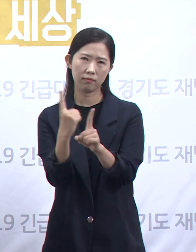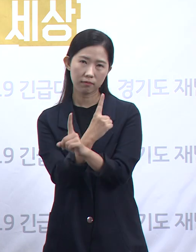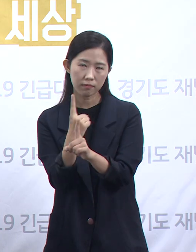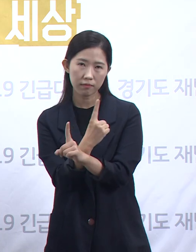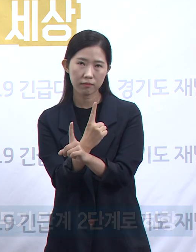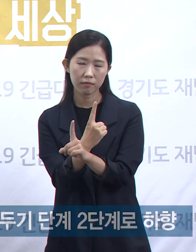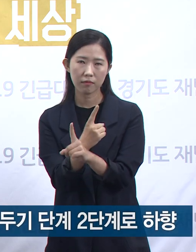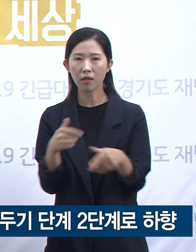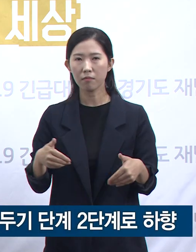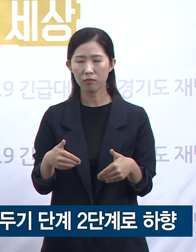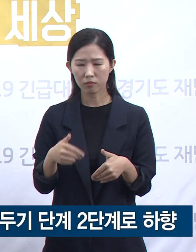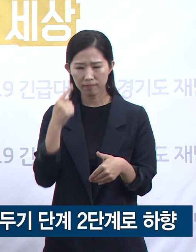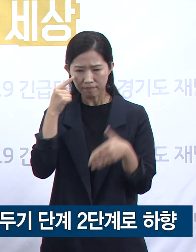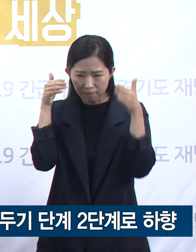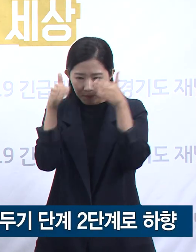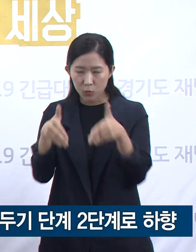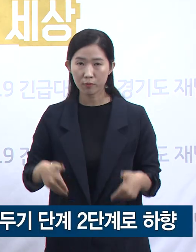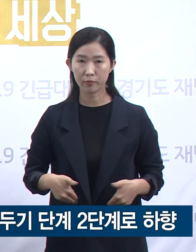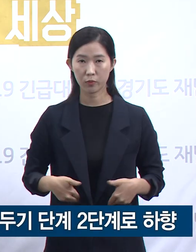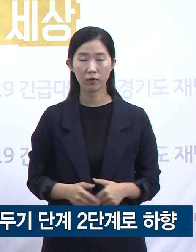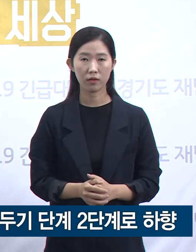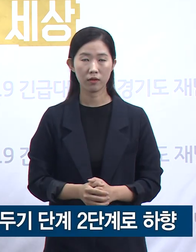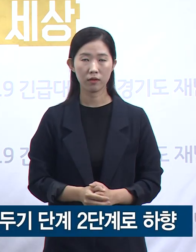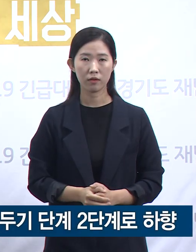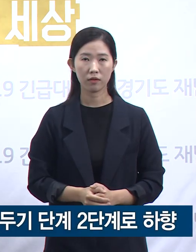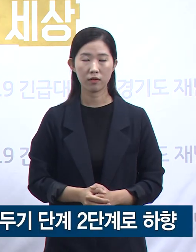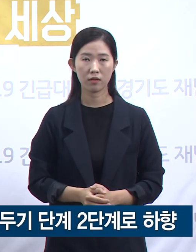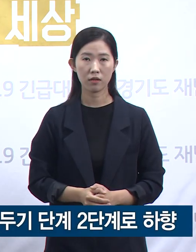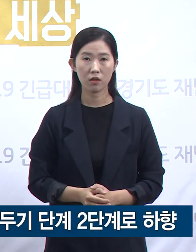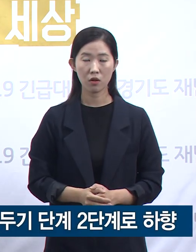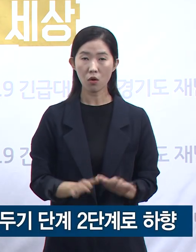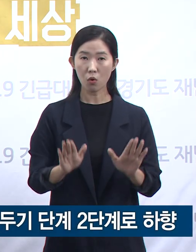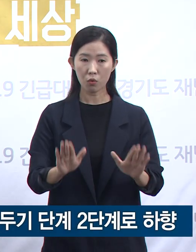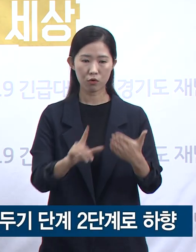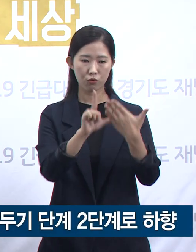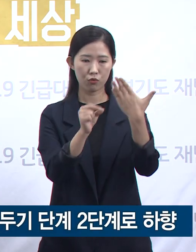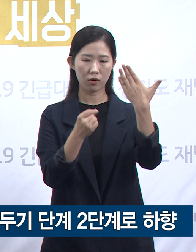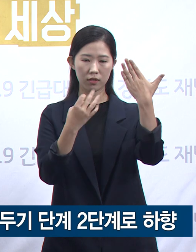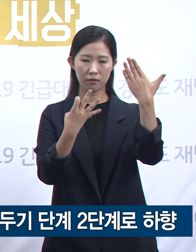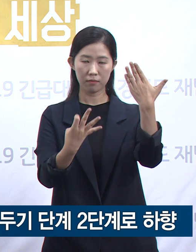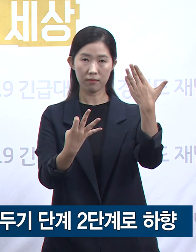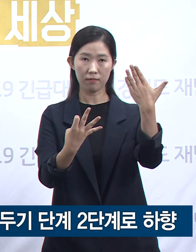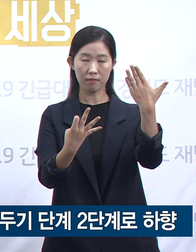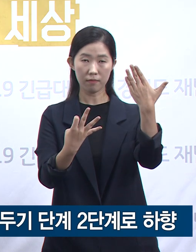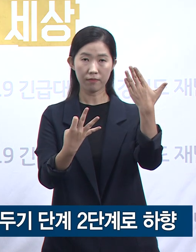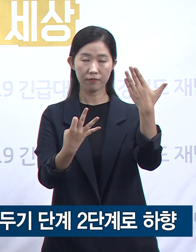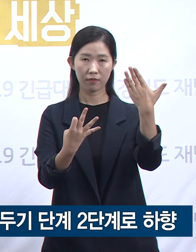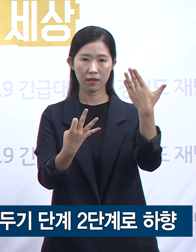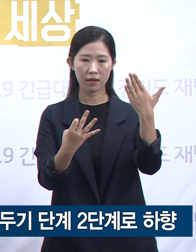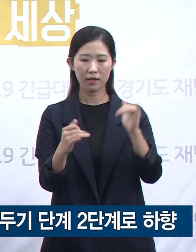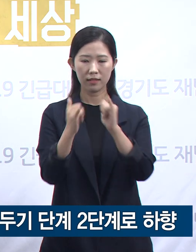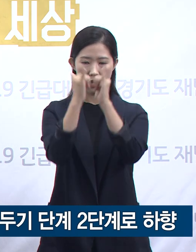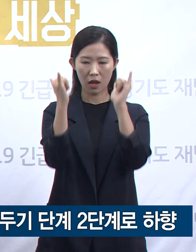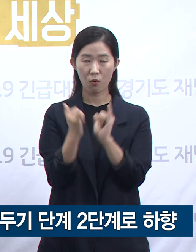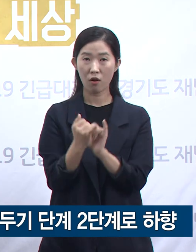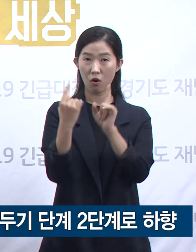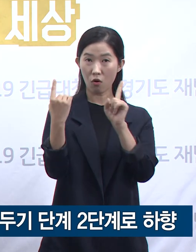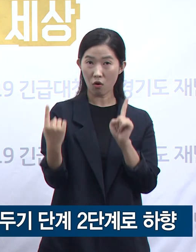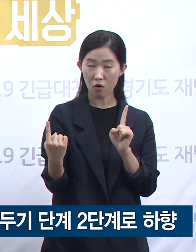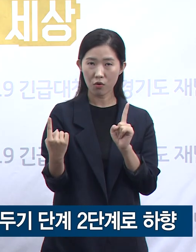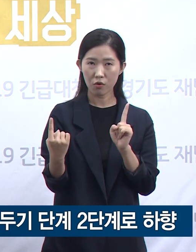14일 0시부터 수도권의 사회적 거리 두기 단계가 2단계로 하향되었습니다. 유행 확산이